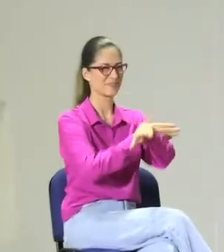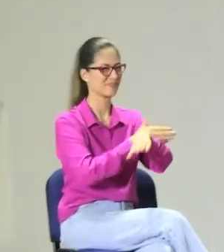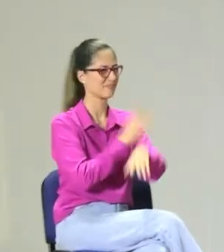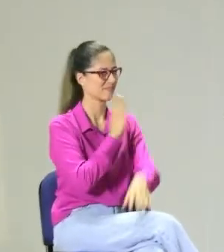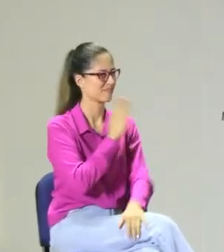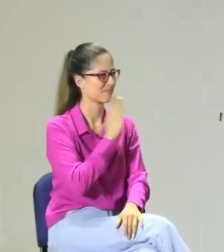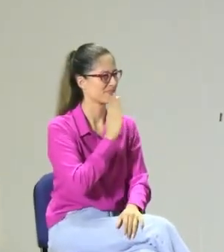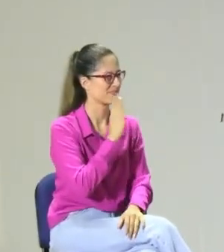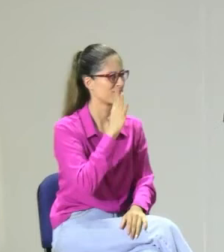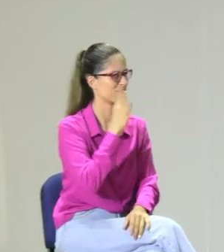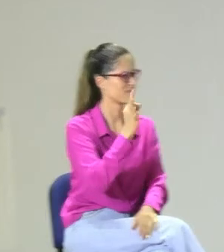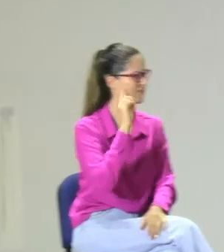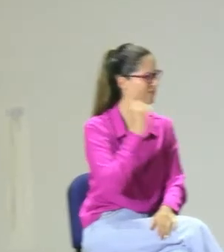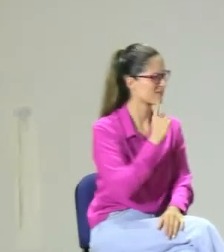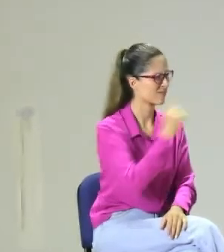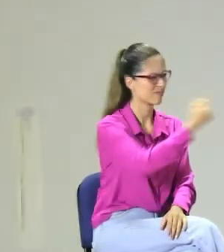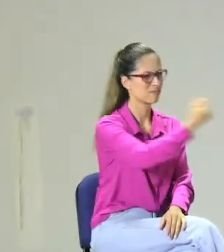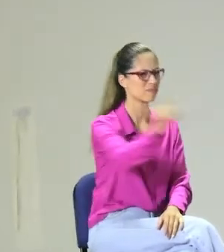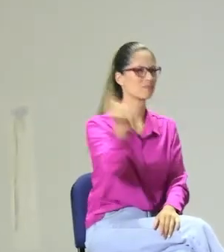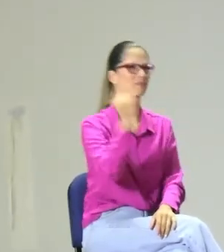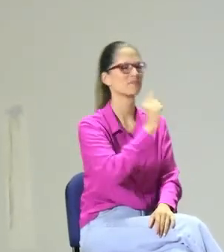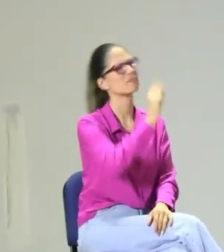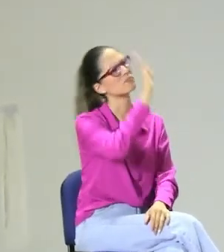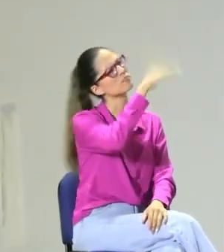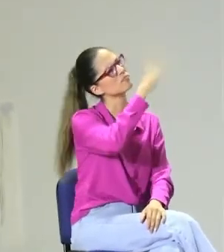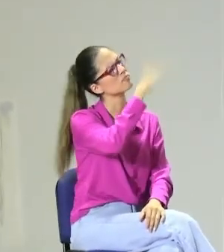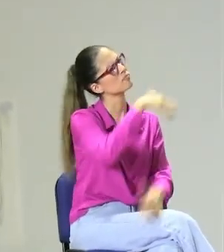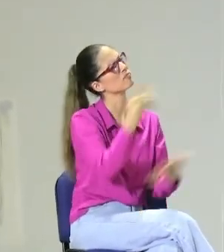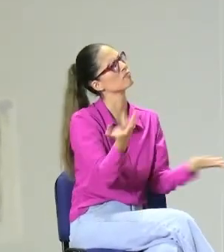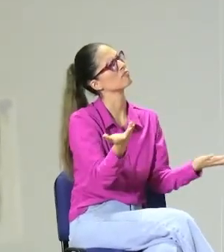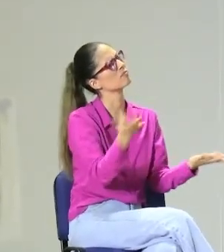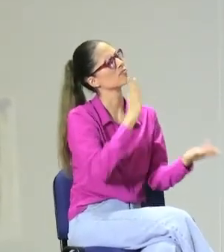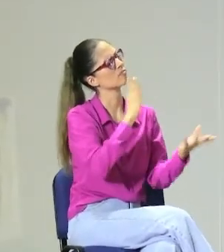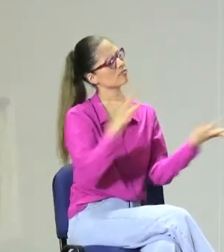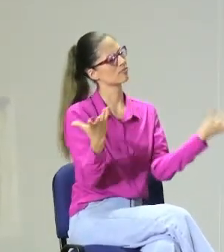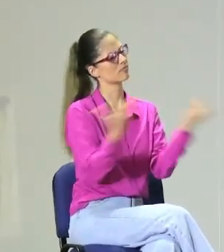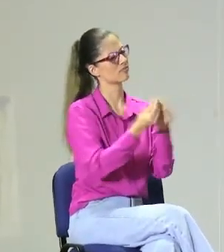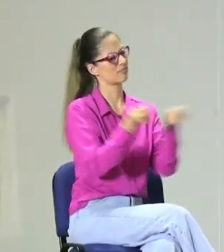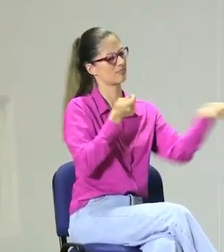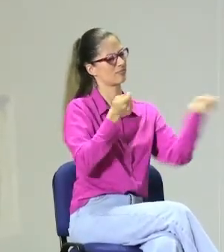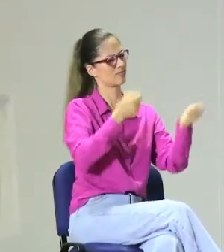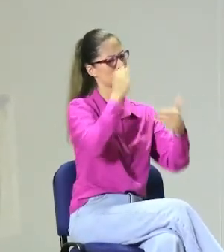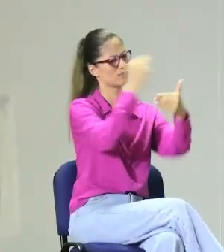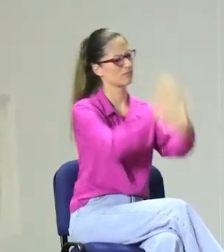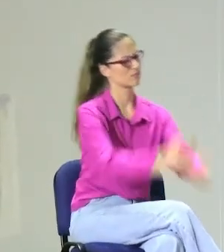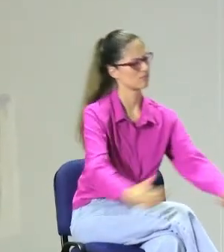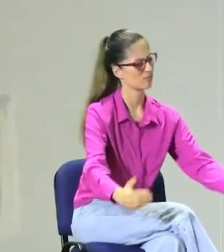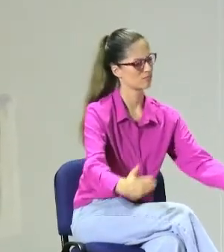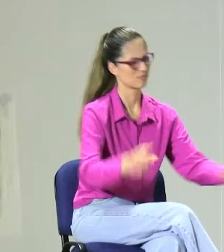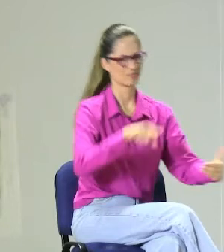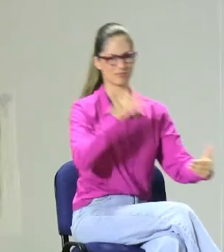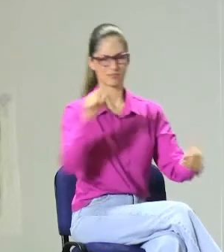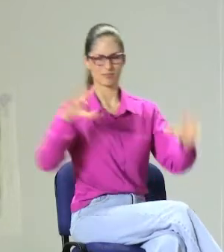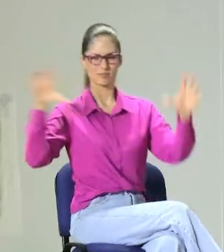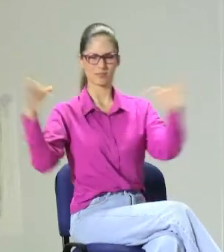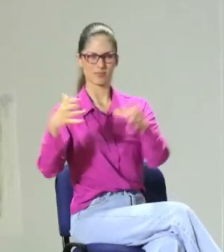Bueno, además, creo que una de las intervenciones del público fue